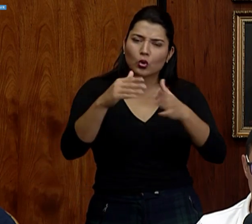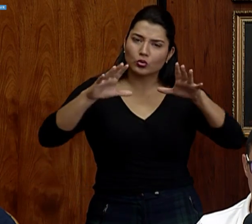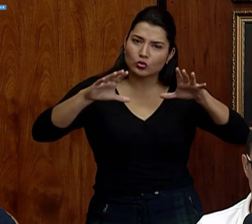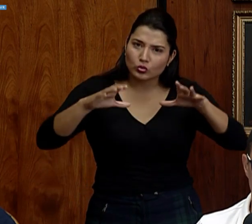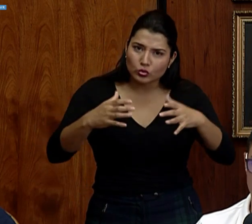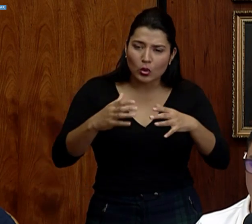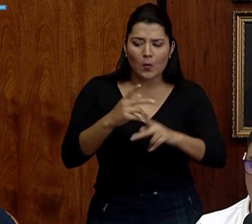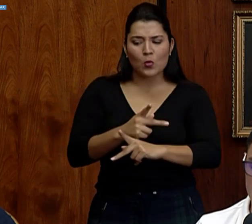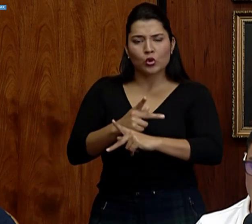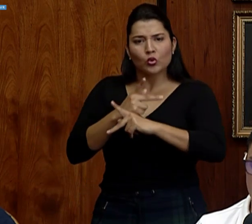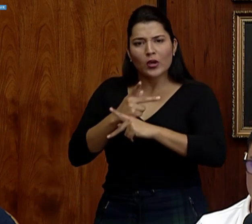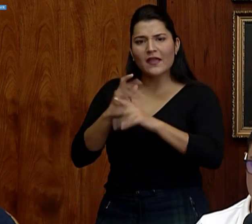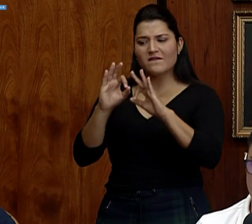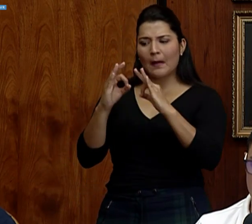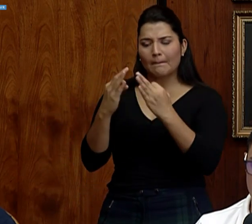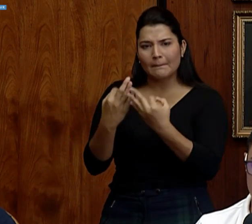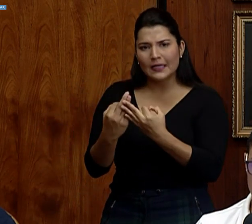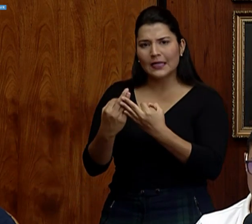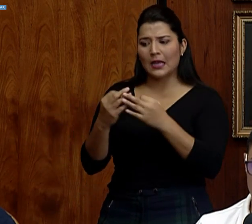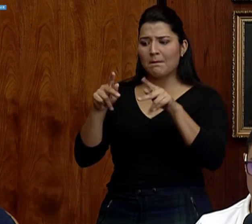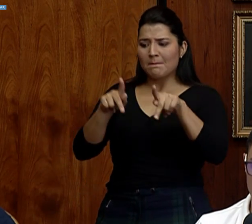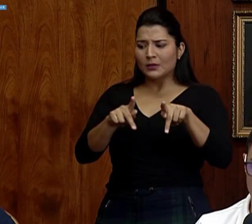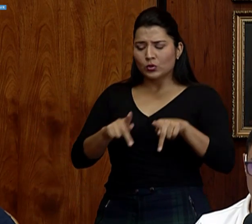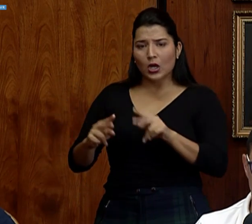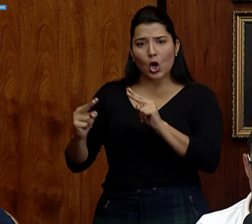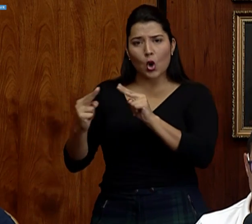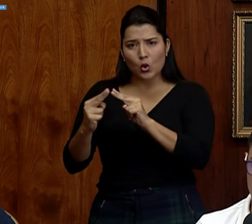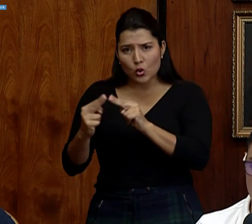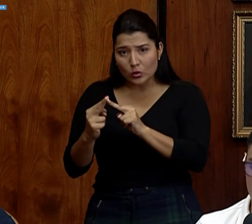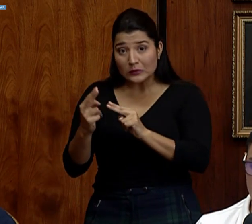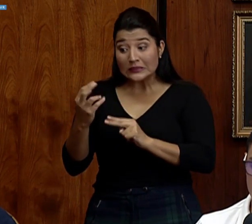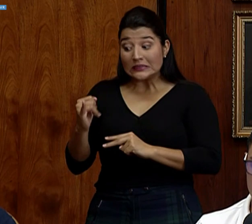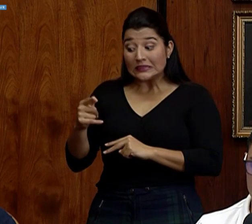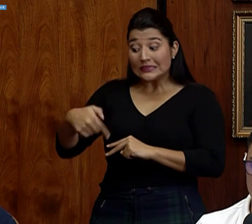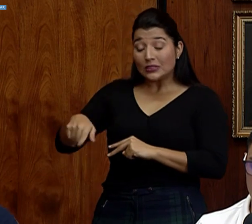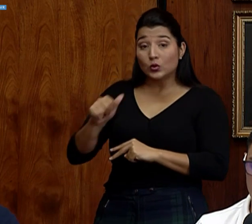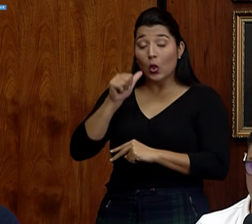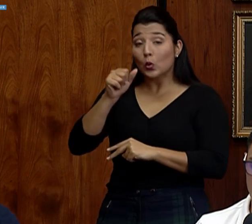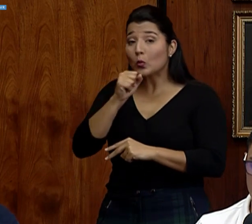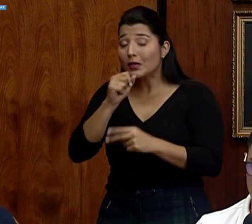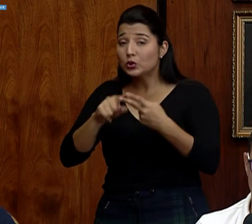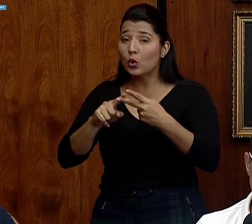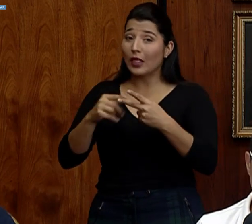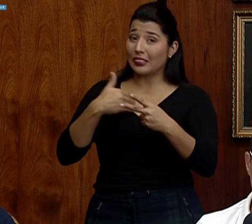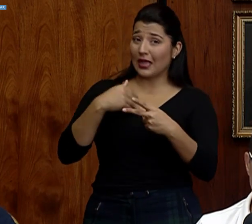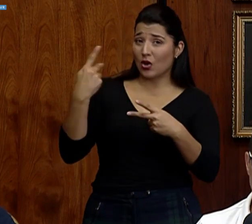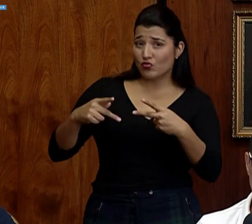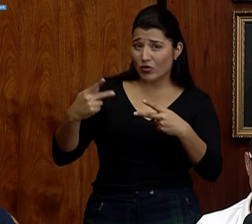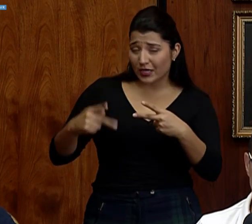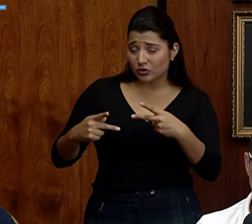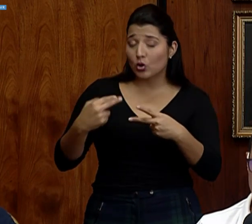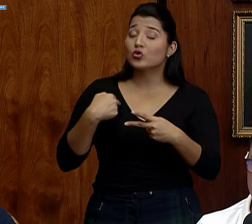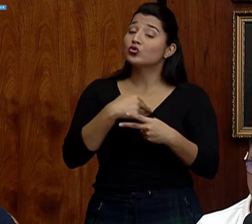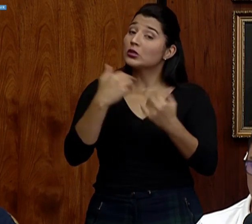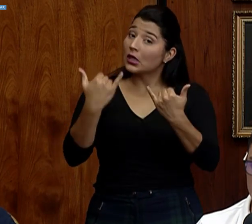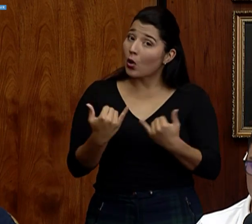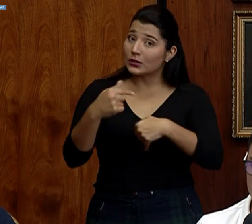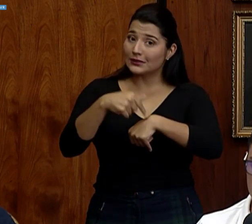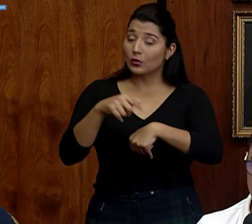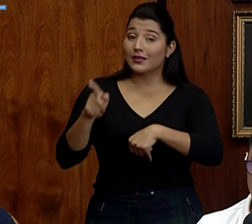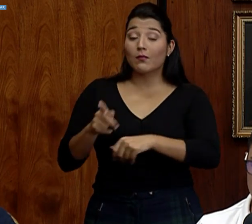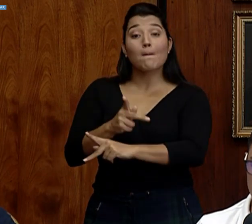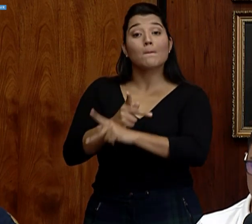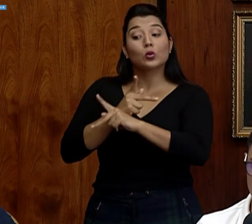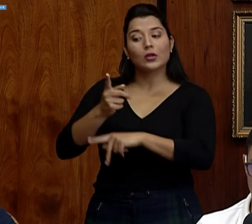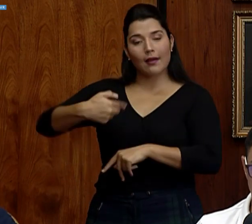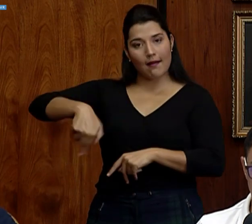conocidos, amistades que tienen otros factores de riesgo y que tenemos que en este momento protegerlos a ellos. Es